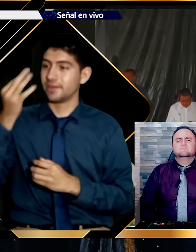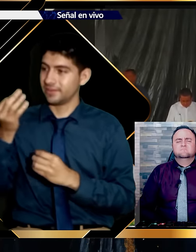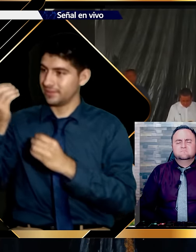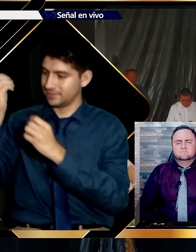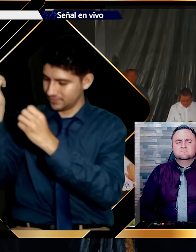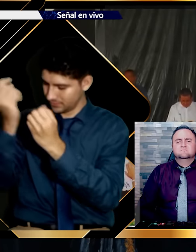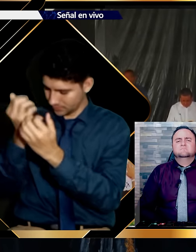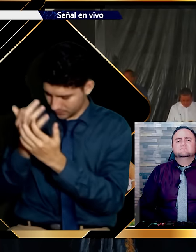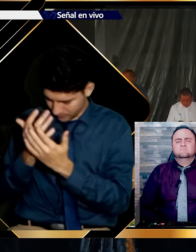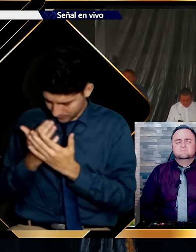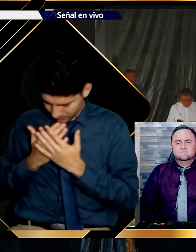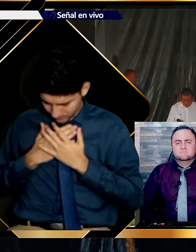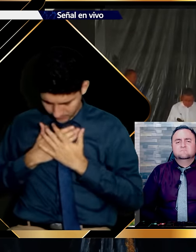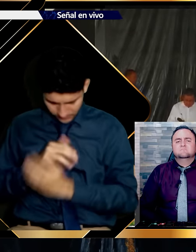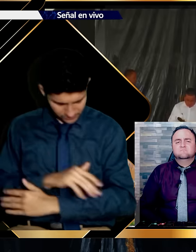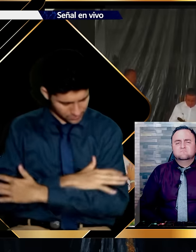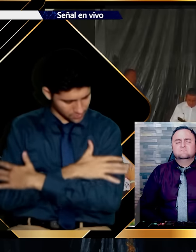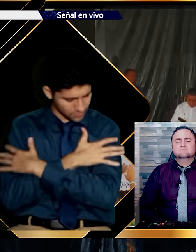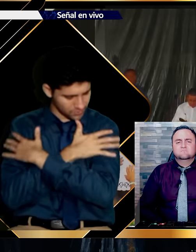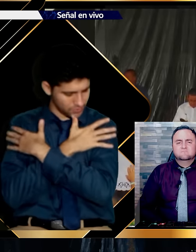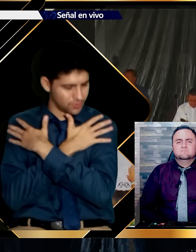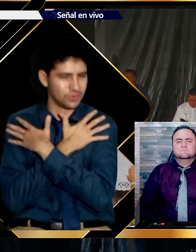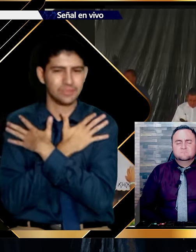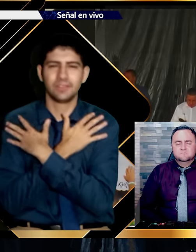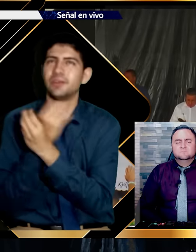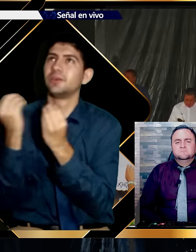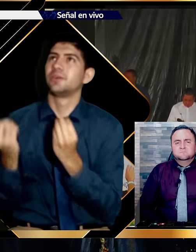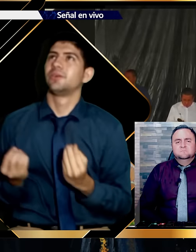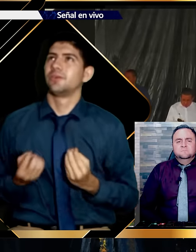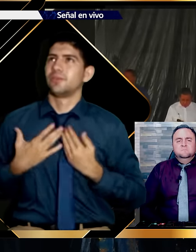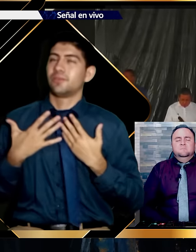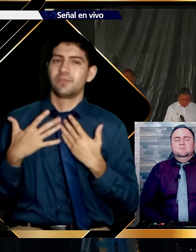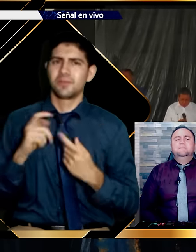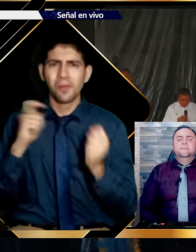La verdad nos abrazó. La verdad nos alcanzó.